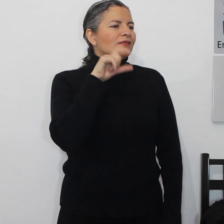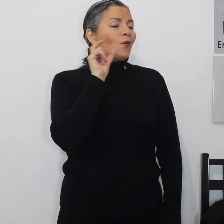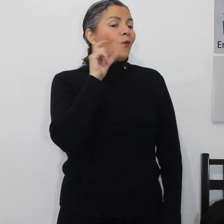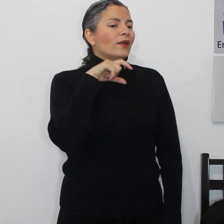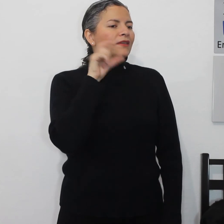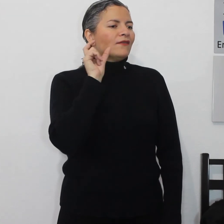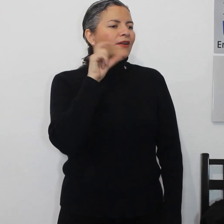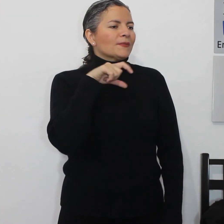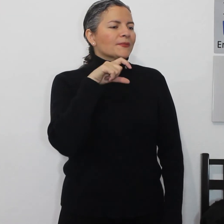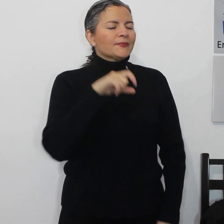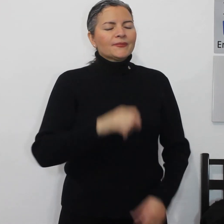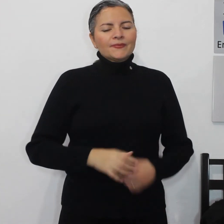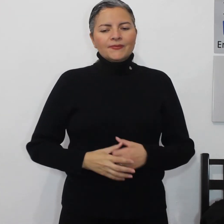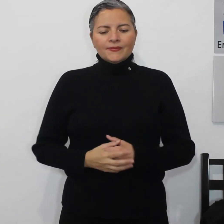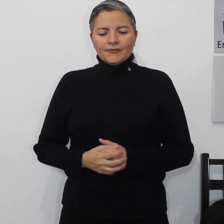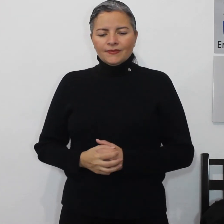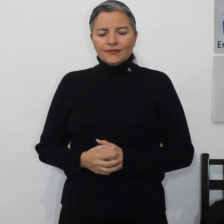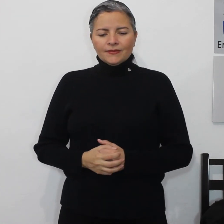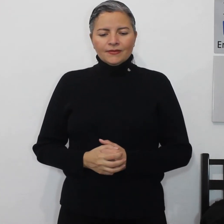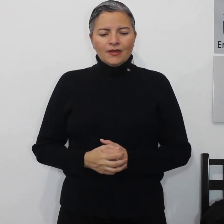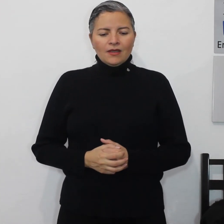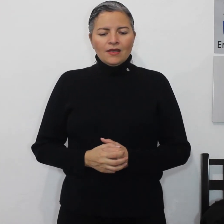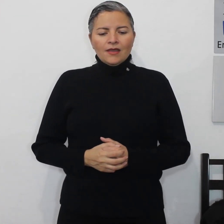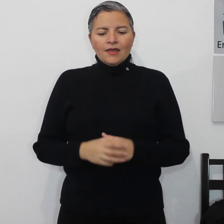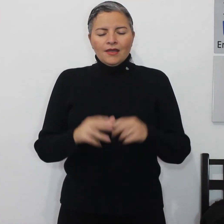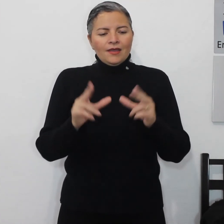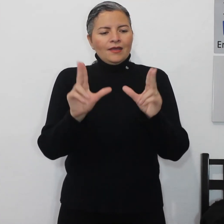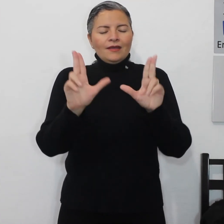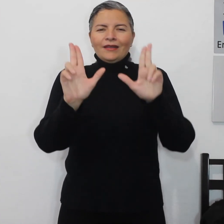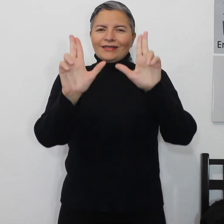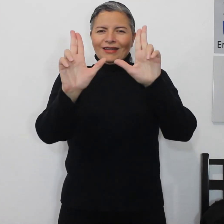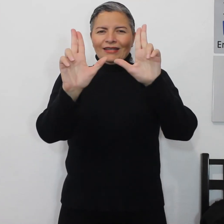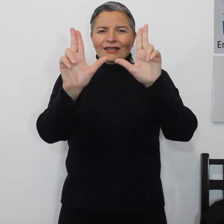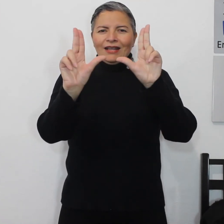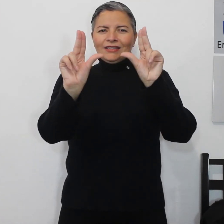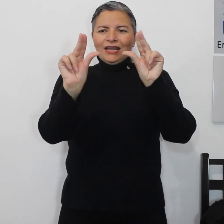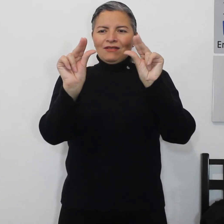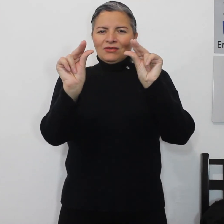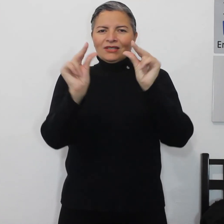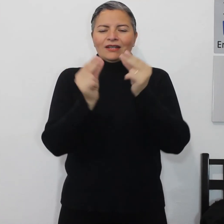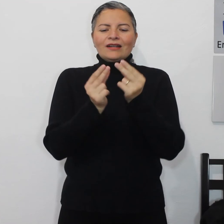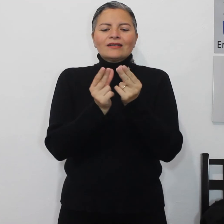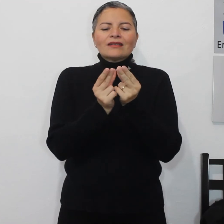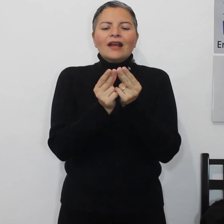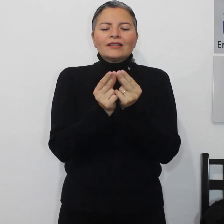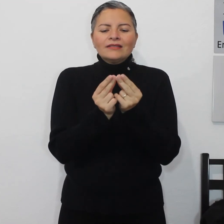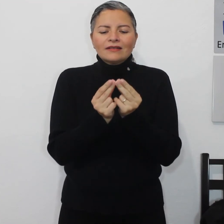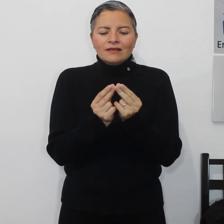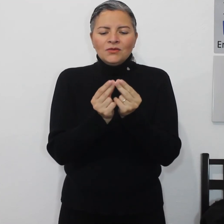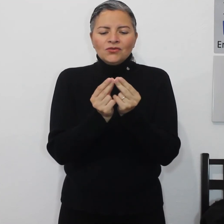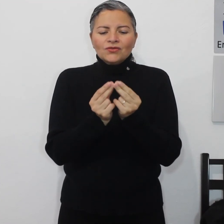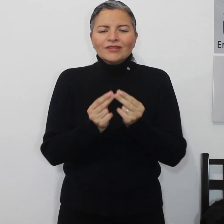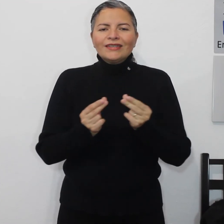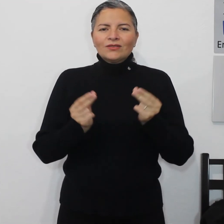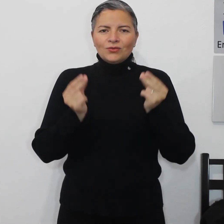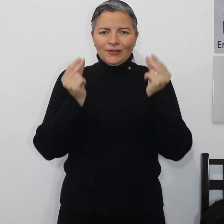guayaba melón es la letra H y la vamos a cerrar aquí cerramos y sube